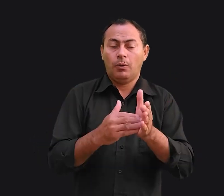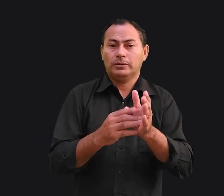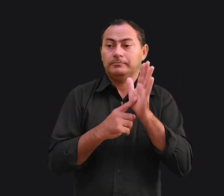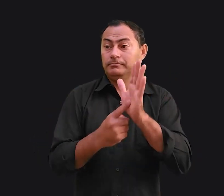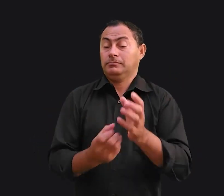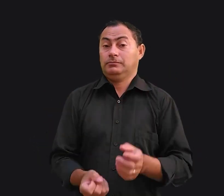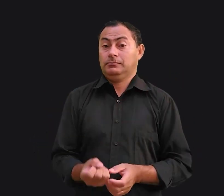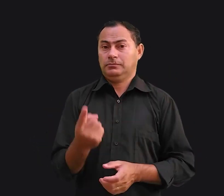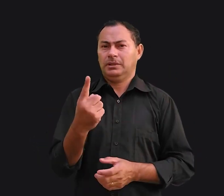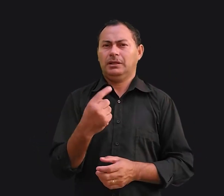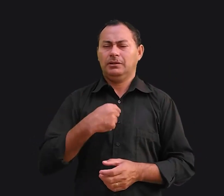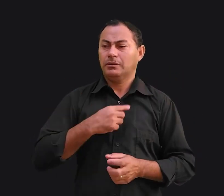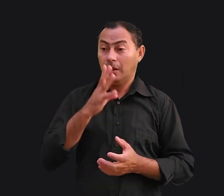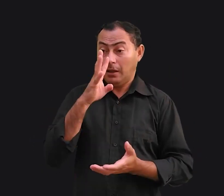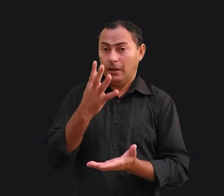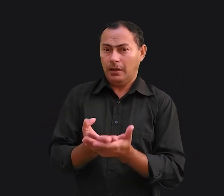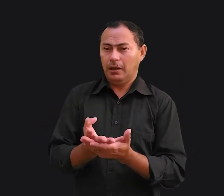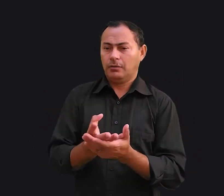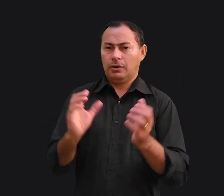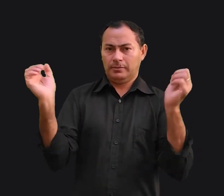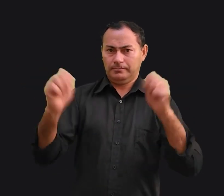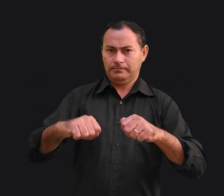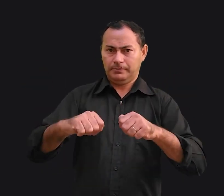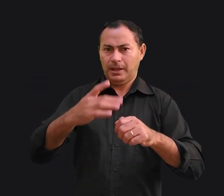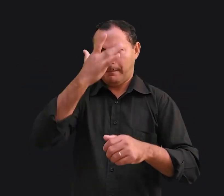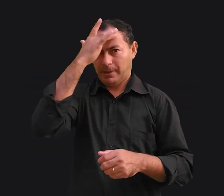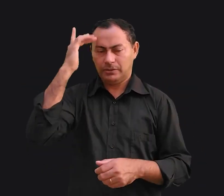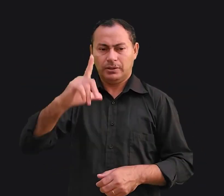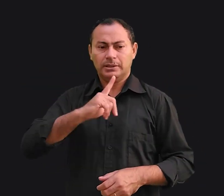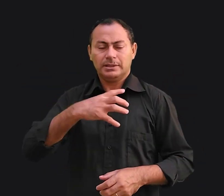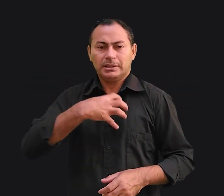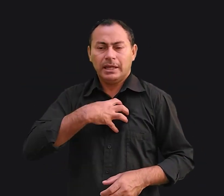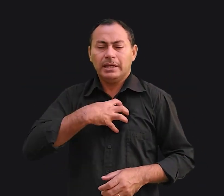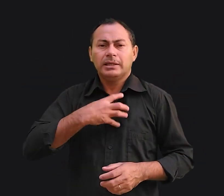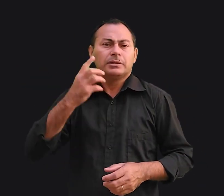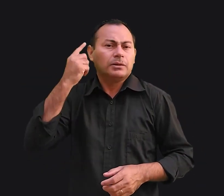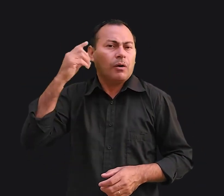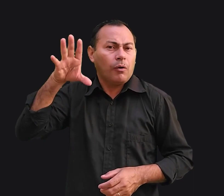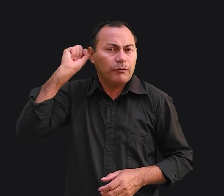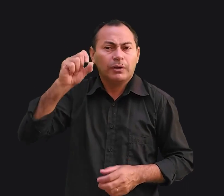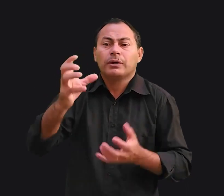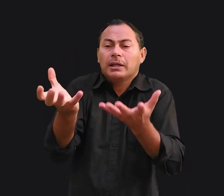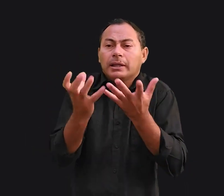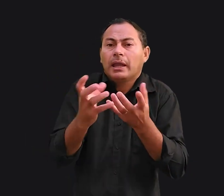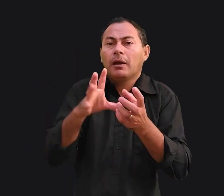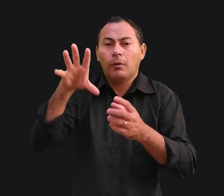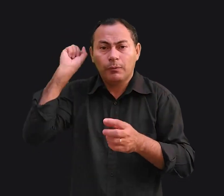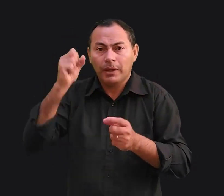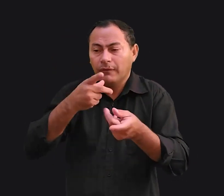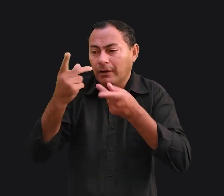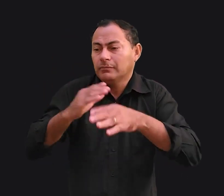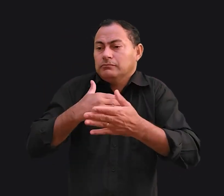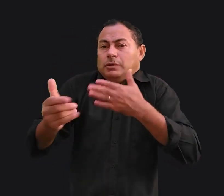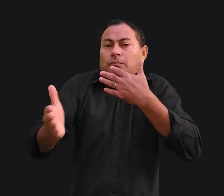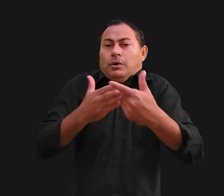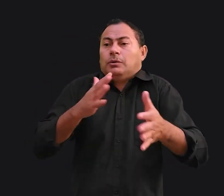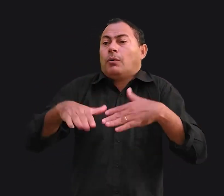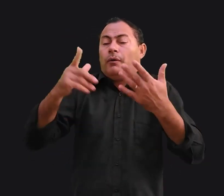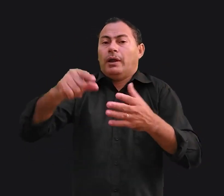impressionante. Fico impressionado com a capacidade que as pessoas têm de ouvirem o que elas querem ouvir, não importa quais sejam as